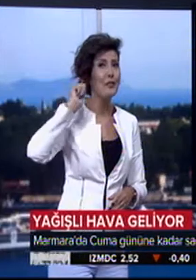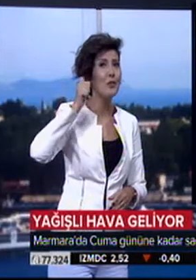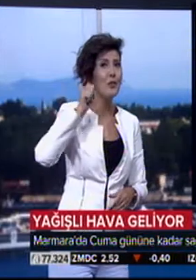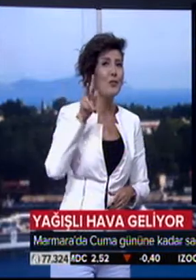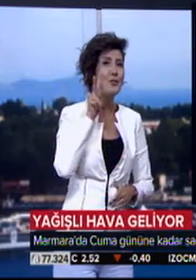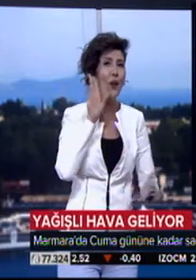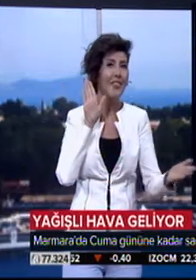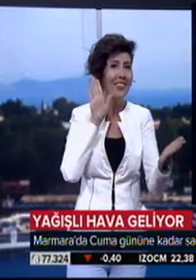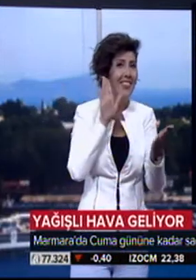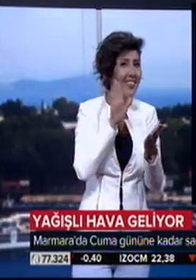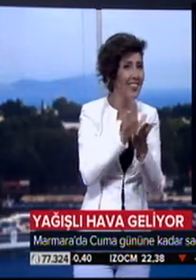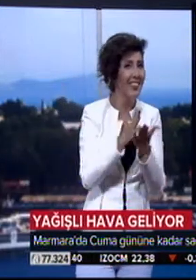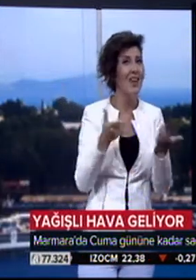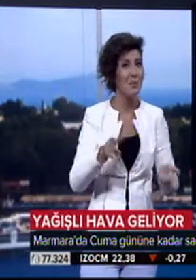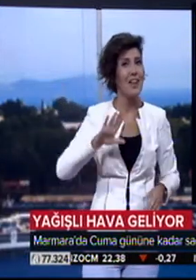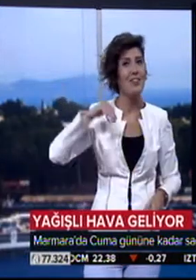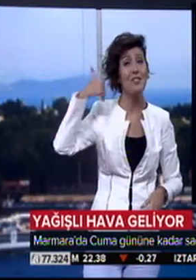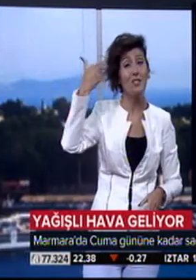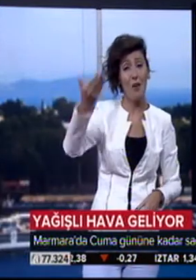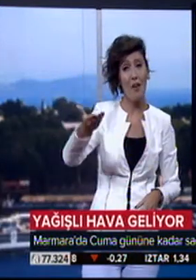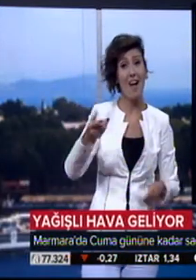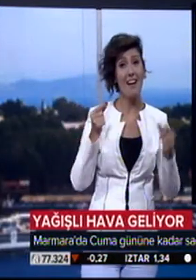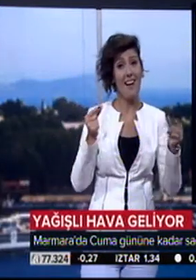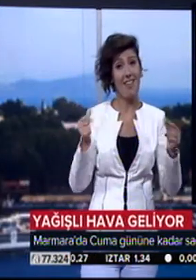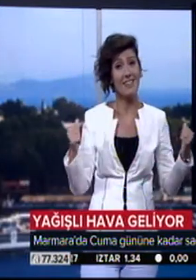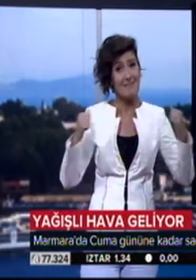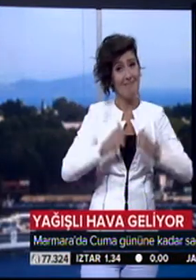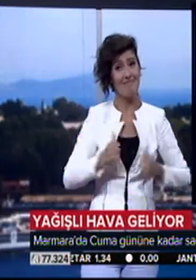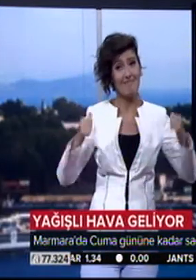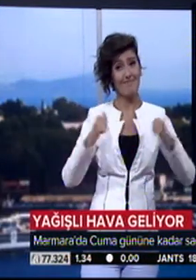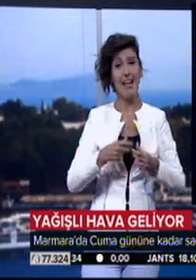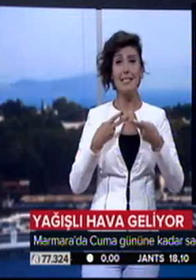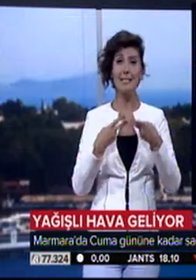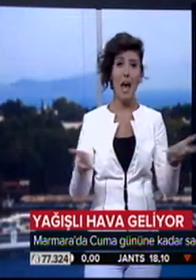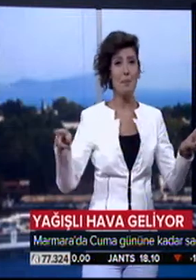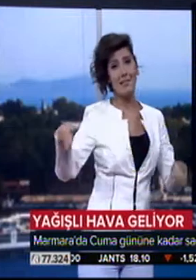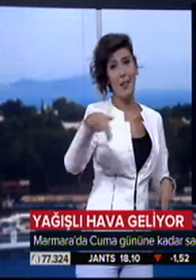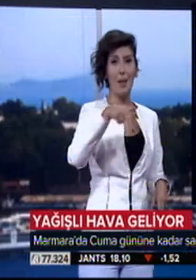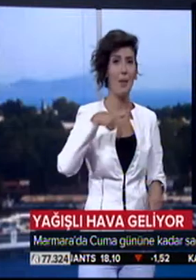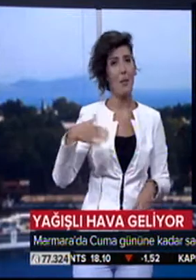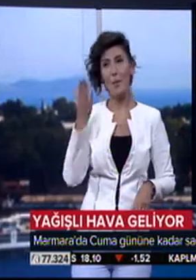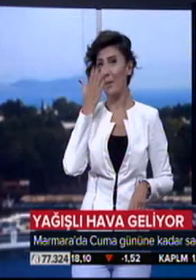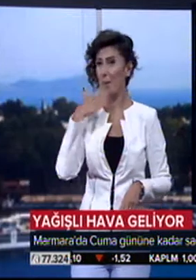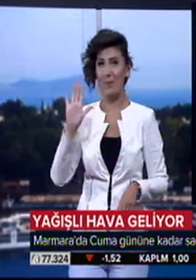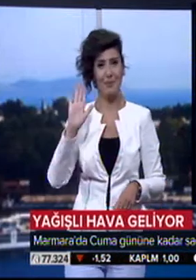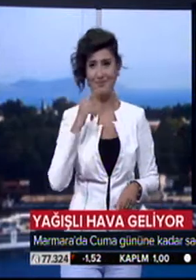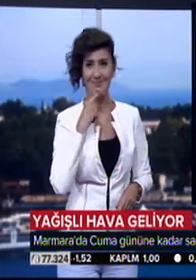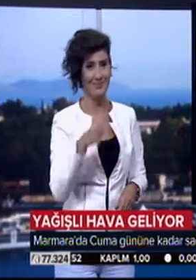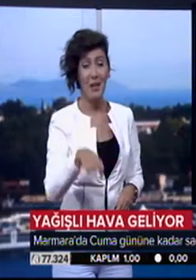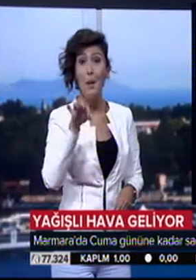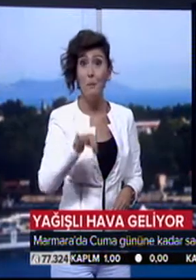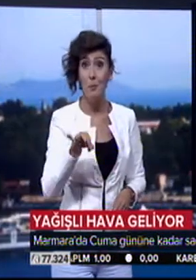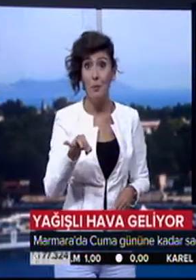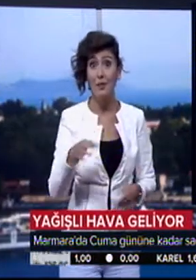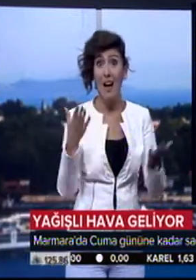büyük ihtimalle artık. Bundan sonra biraz daha kalın giymemizi gerekecek. Daha bu kadar serbest olamayacağız yani şimdi rahatlıkla oturuyoruz ama. Bugün